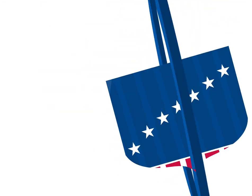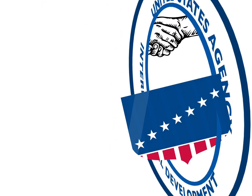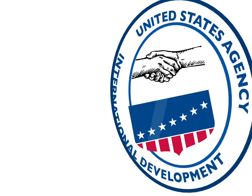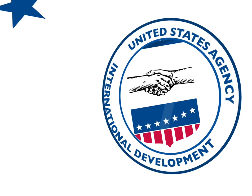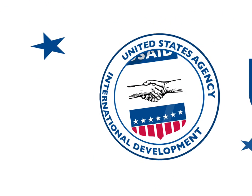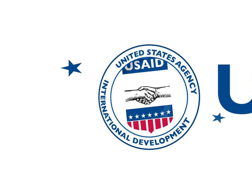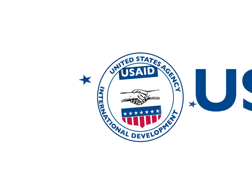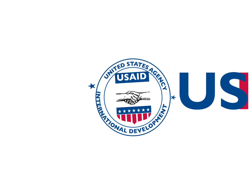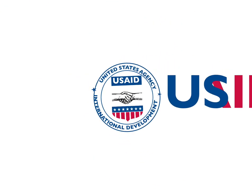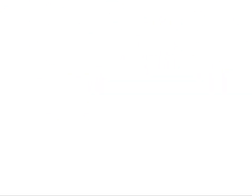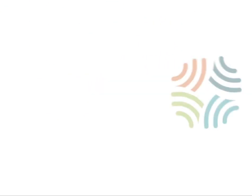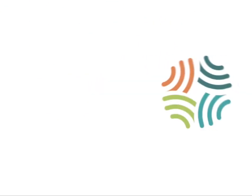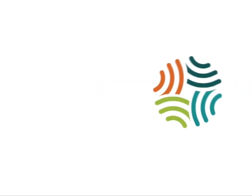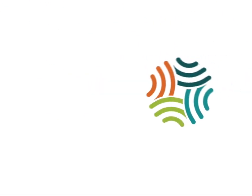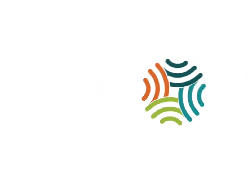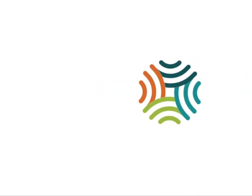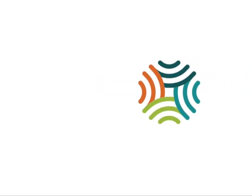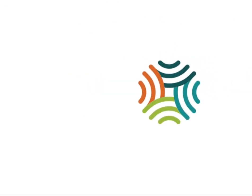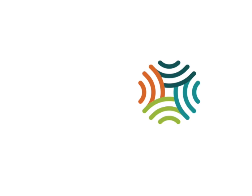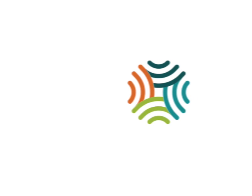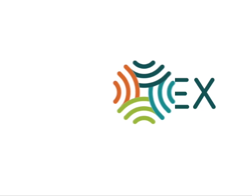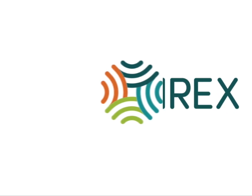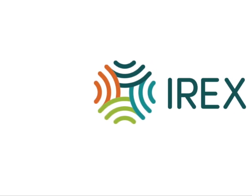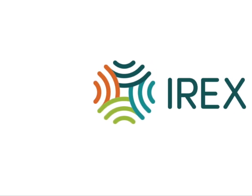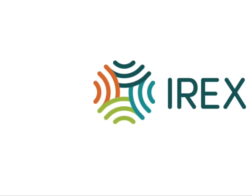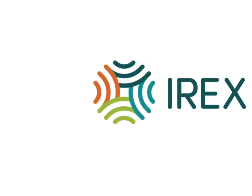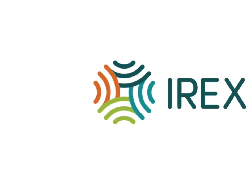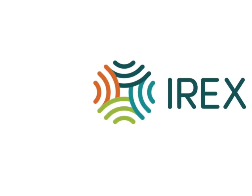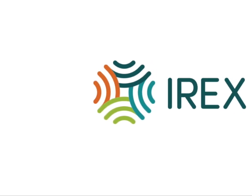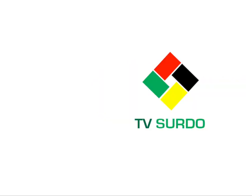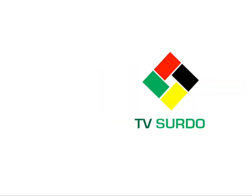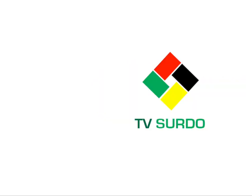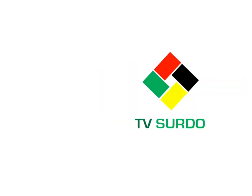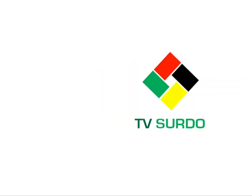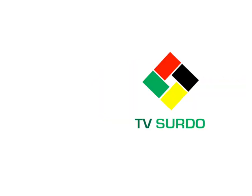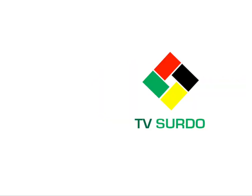Música Tchau, tchau.